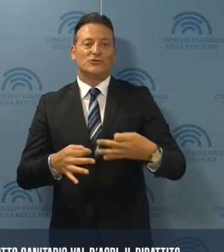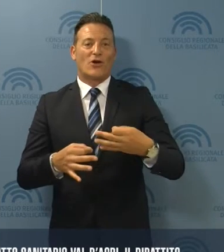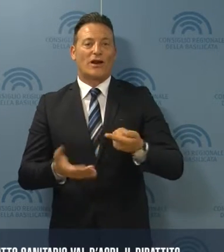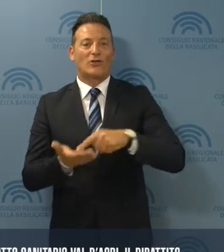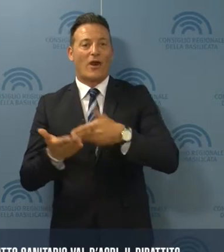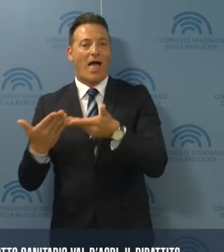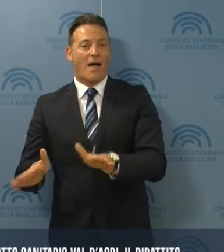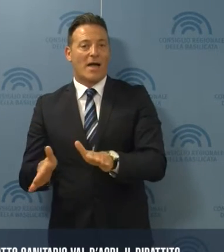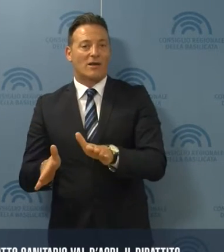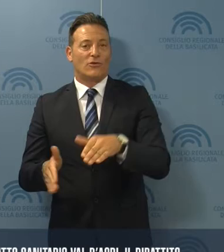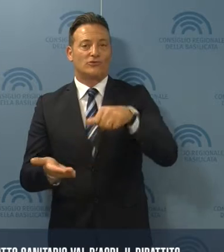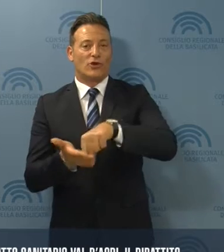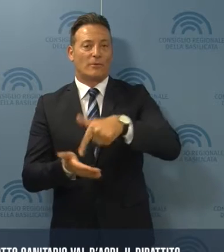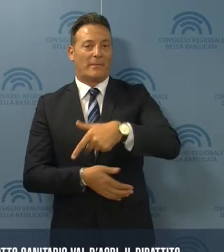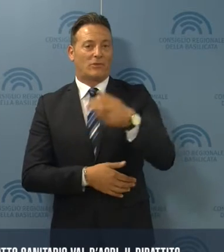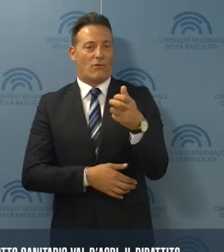riapertura del Cova.